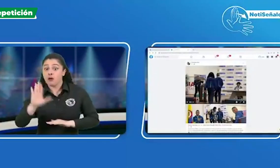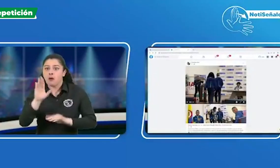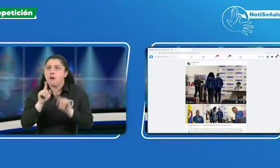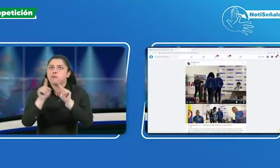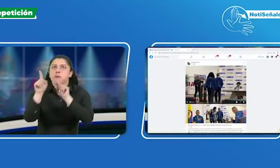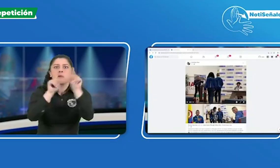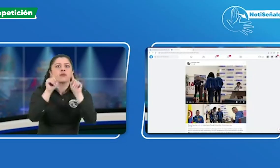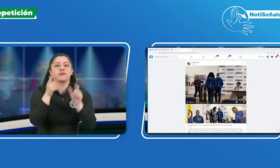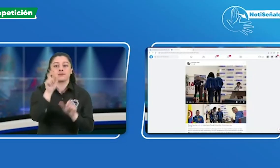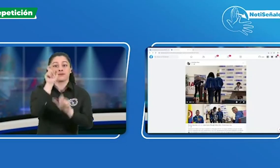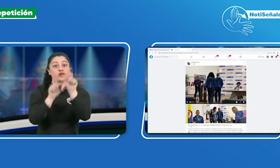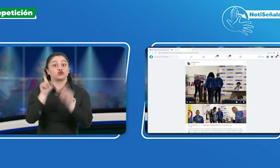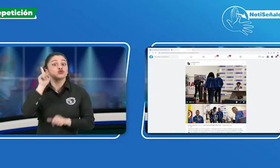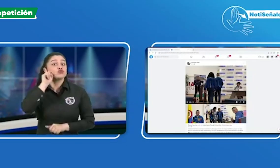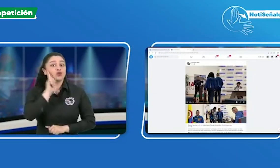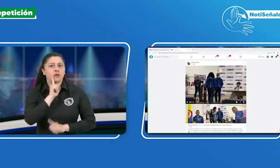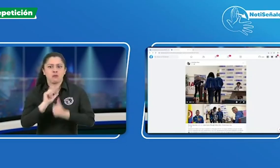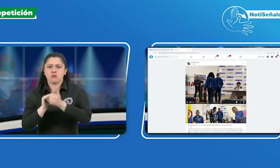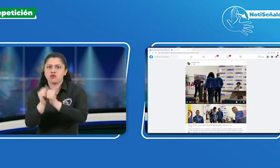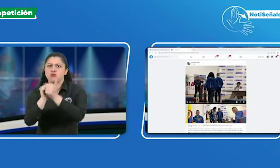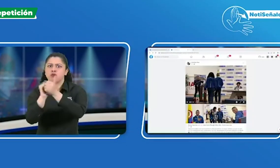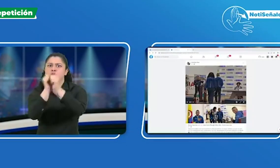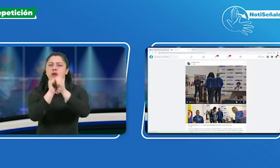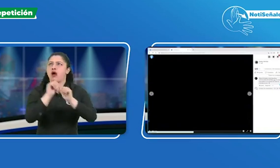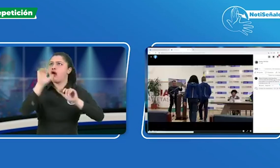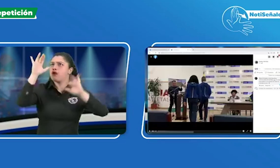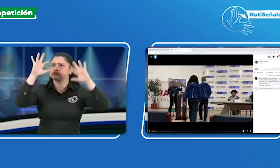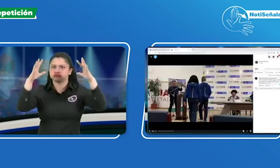También La Baja.